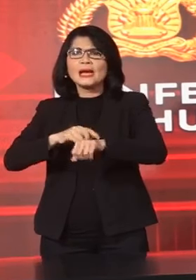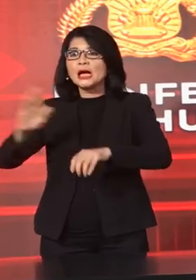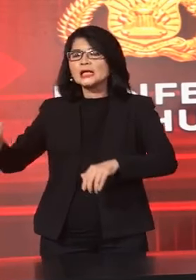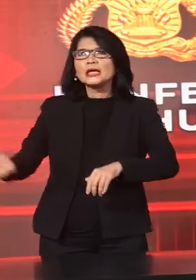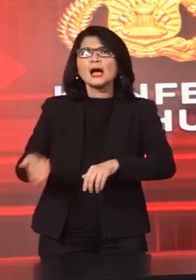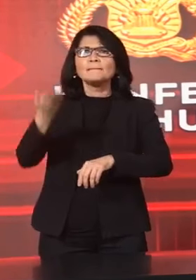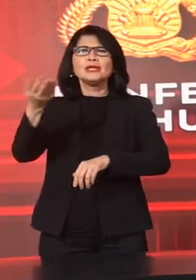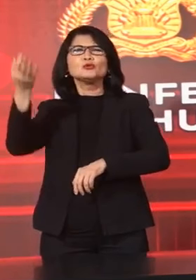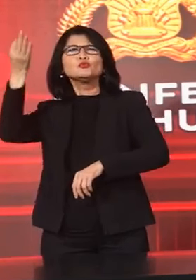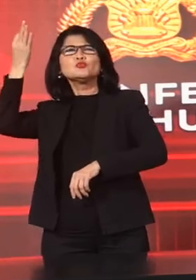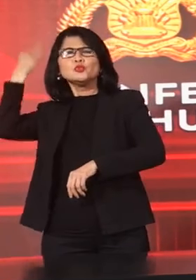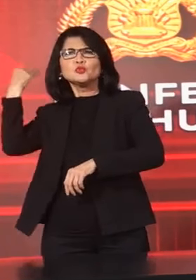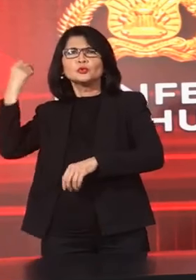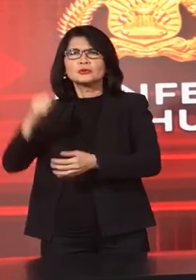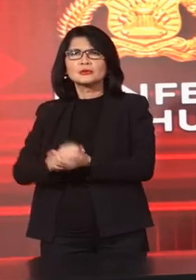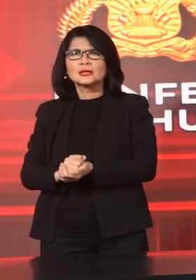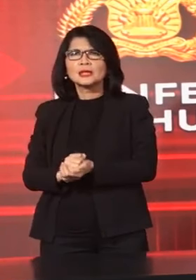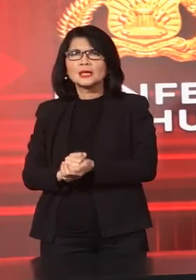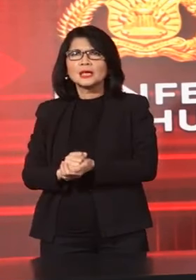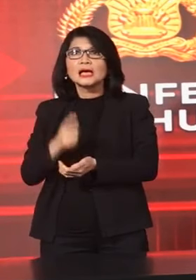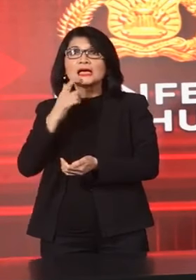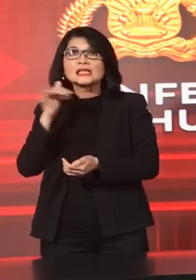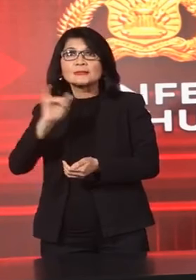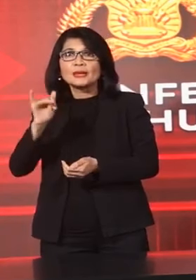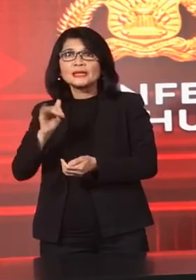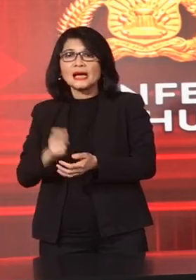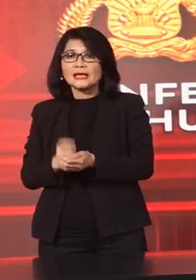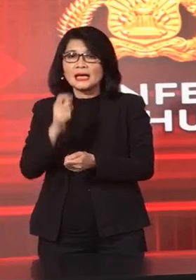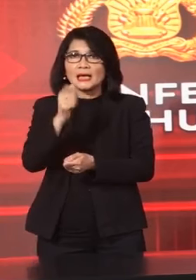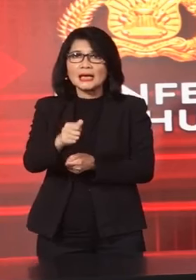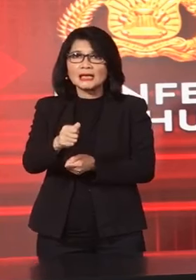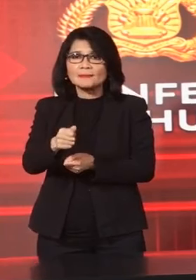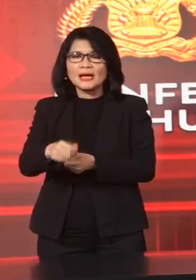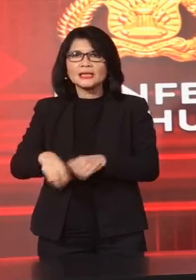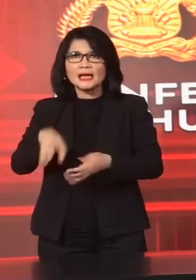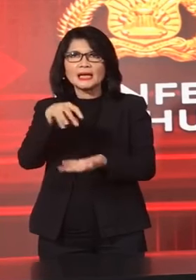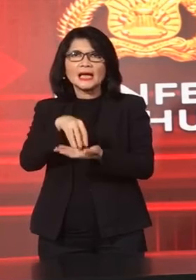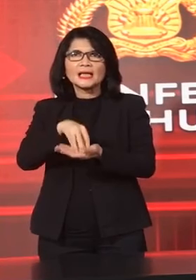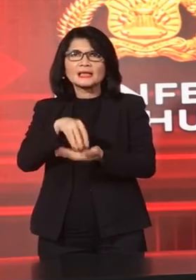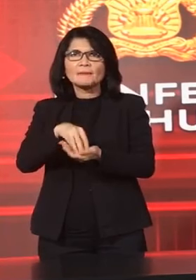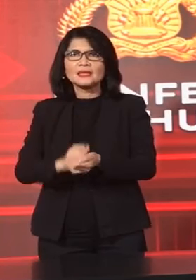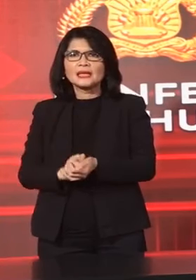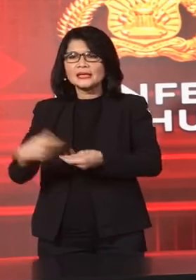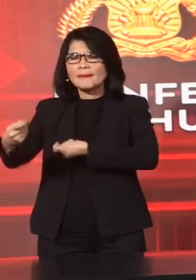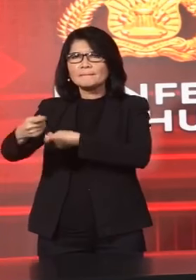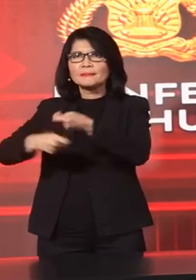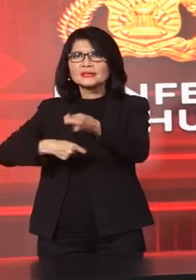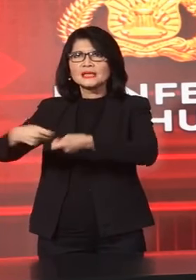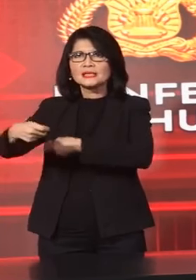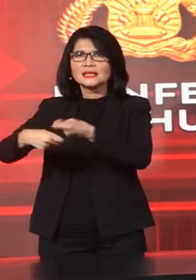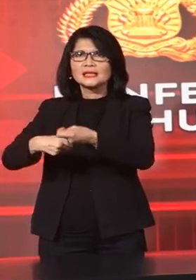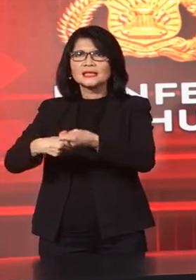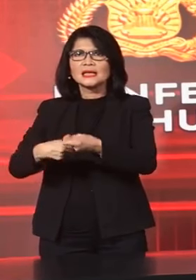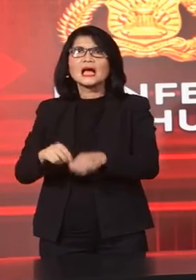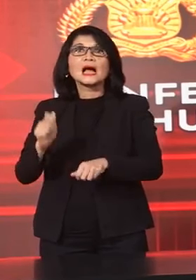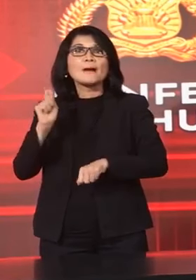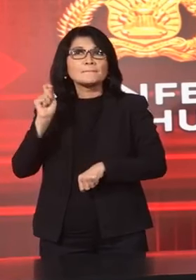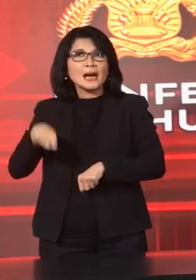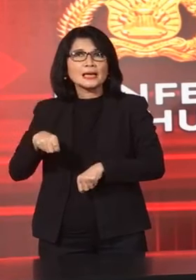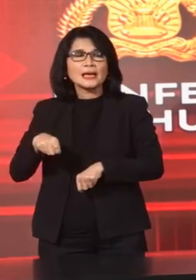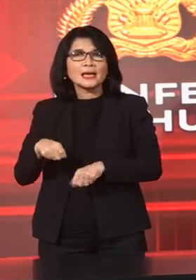Seperti Adanya Pemutan Sewa Tempat Dan Transaksi Pembayaran Jual-Beli Dengan